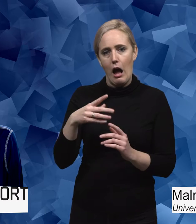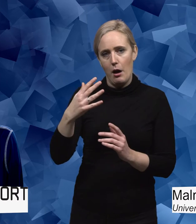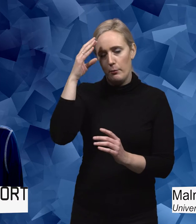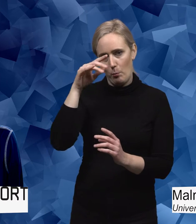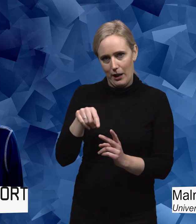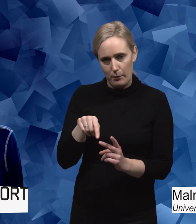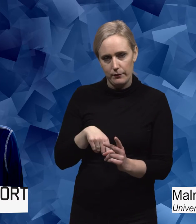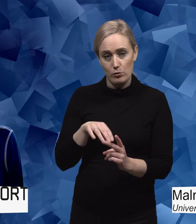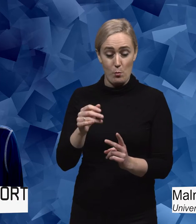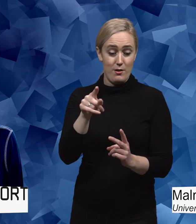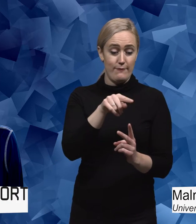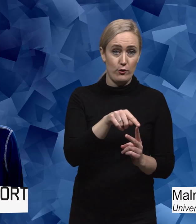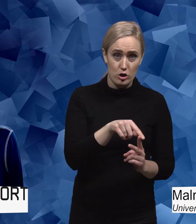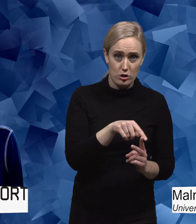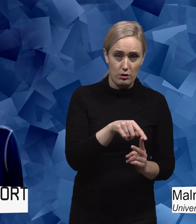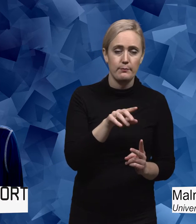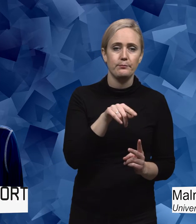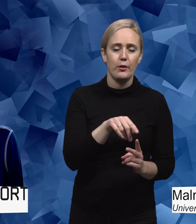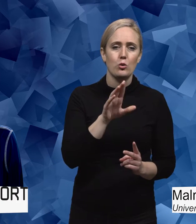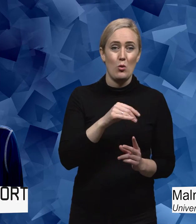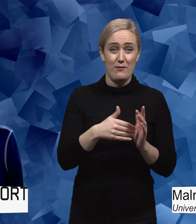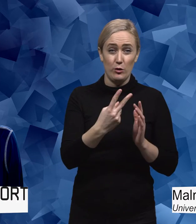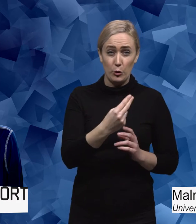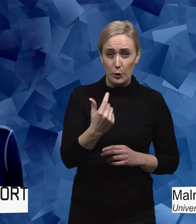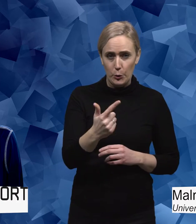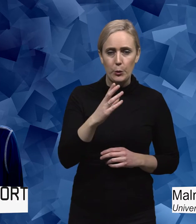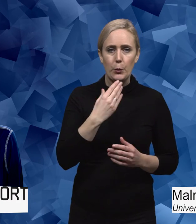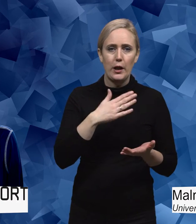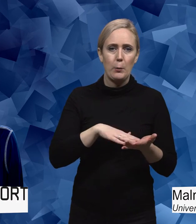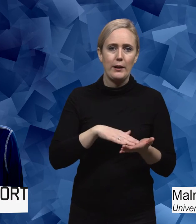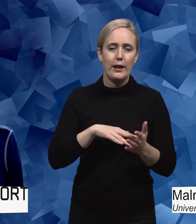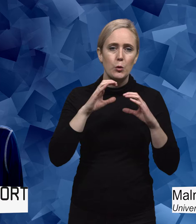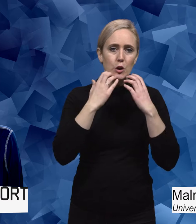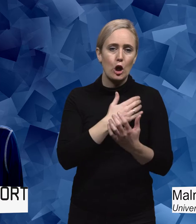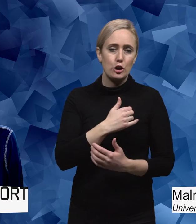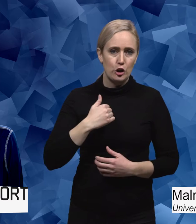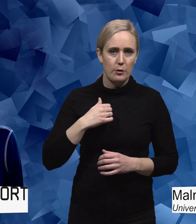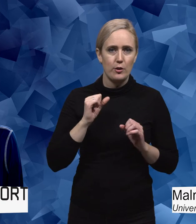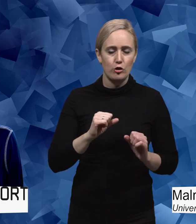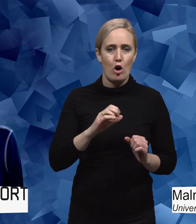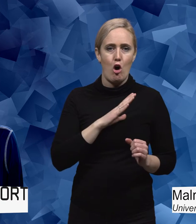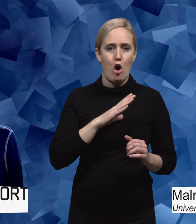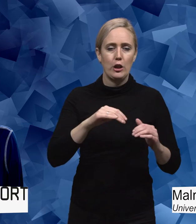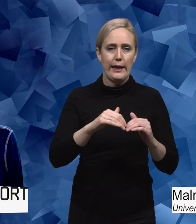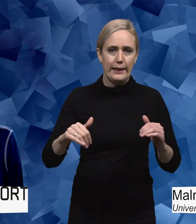Om man då ser på den här första kategorin. Så sedan 2007 rekommenderar Socialstyrelsen att man gör en distriktion mellan å ena sidan